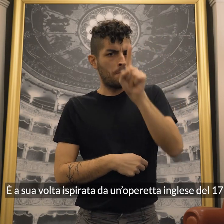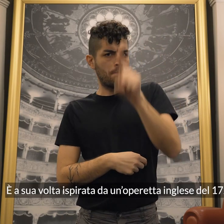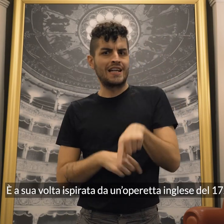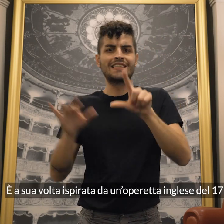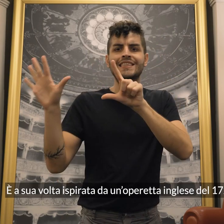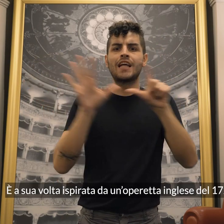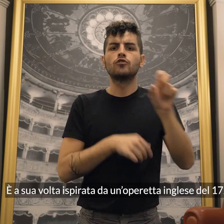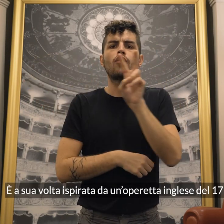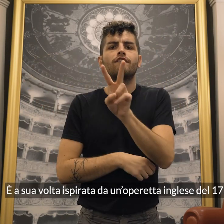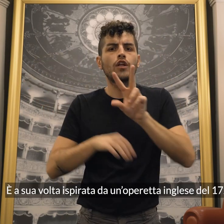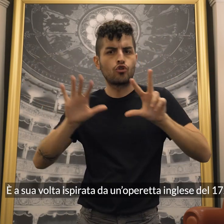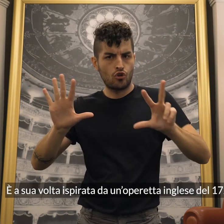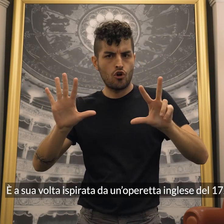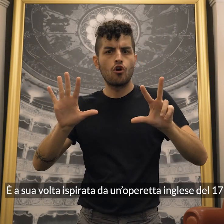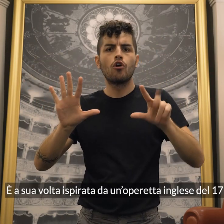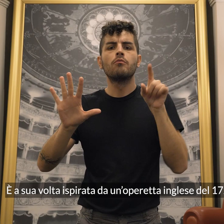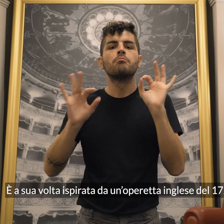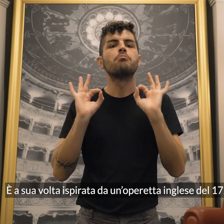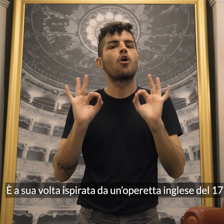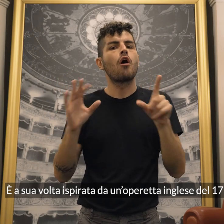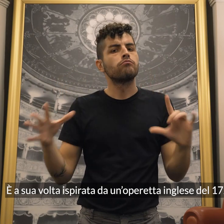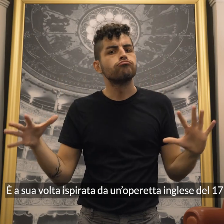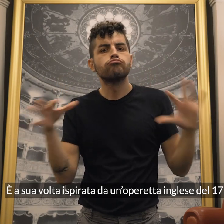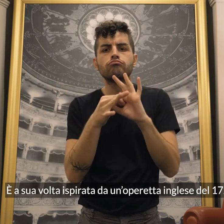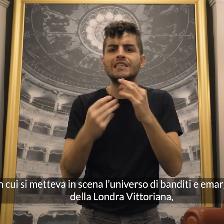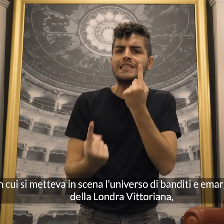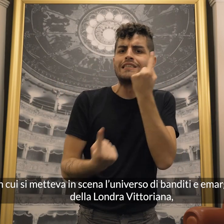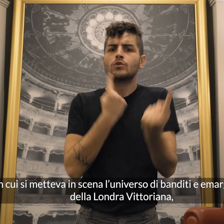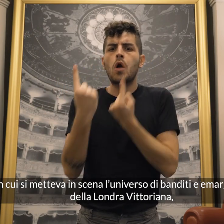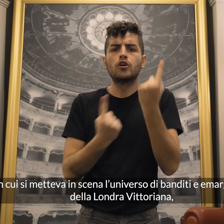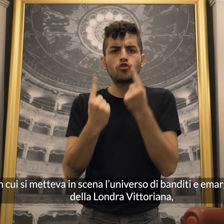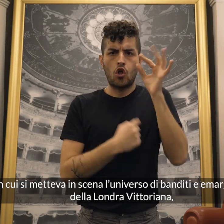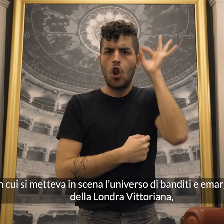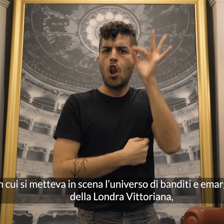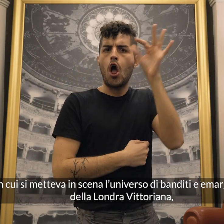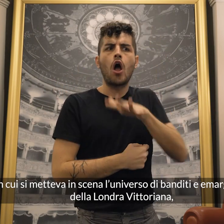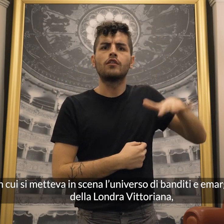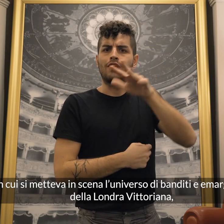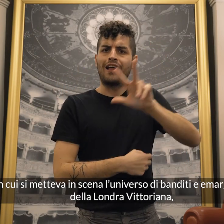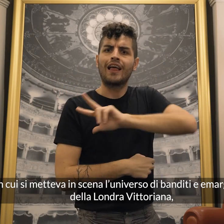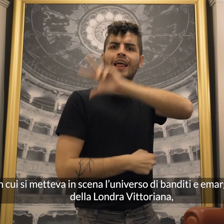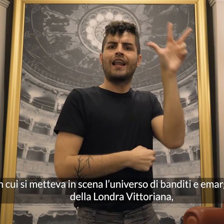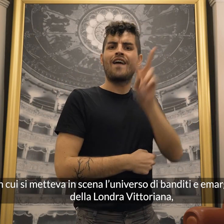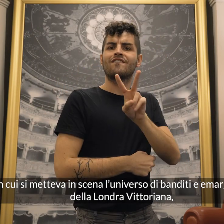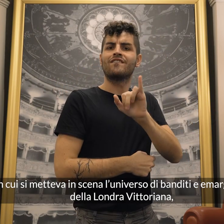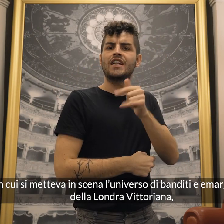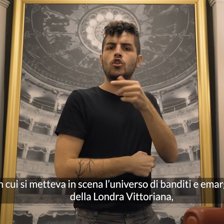'operetta inglese del 1728 in cui si metteva in scena l'universo di